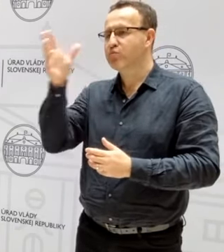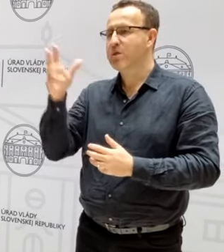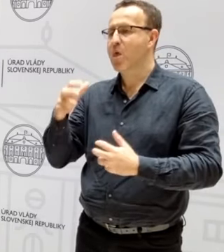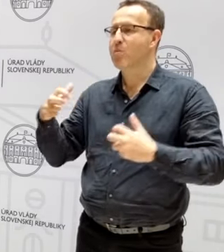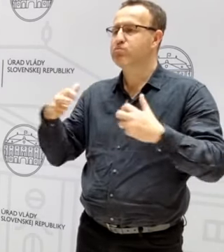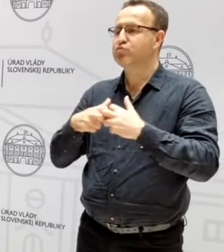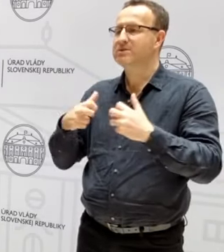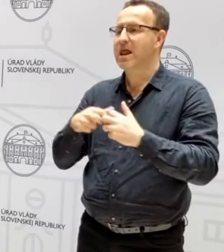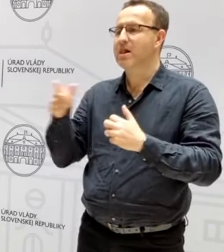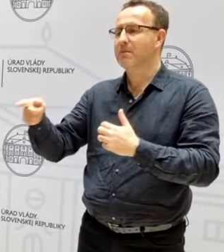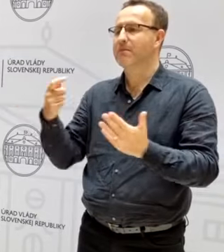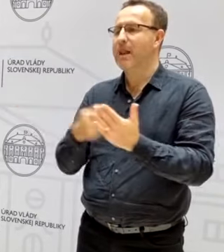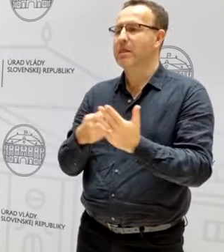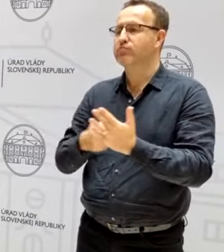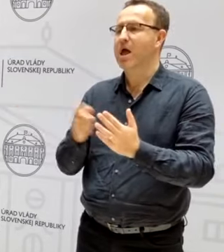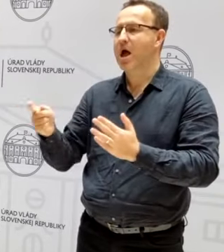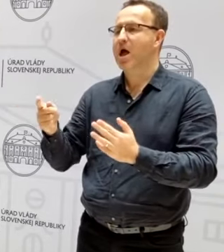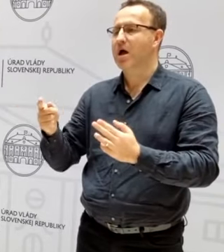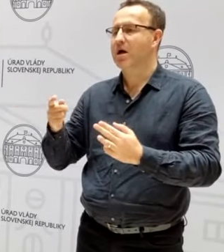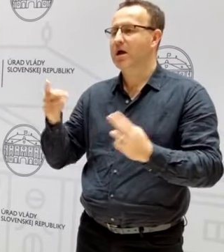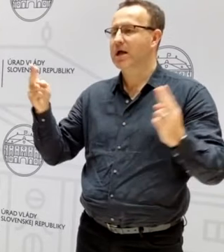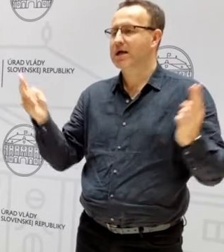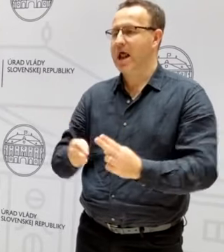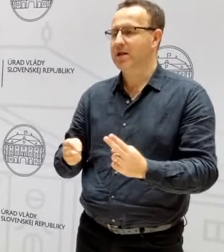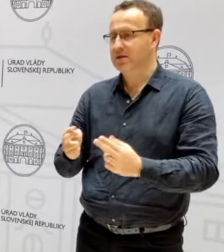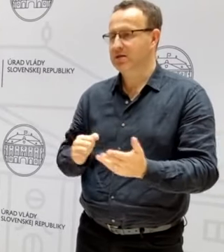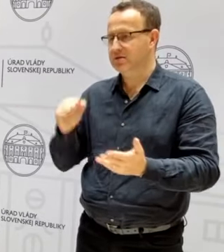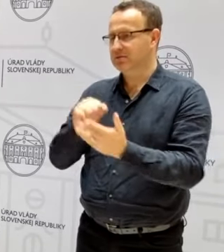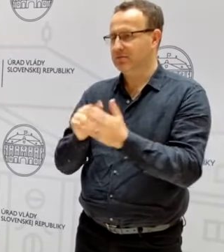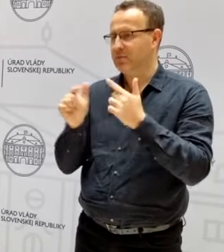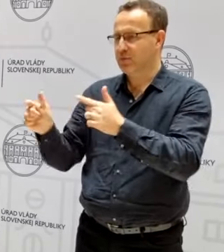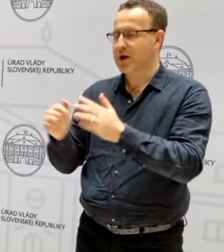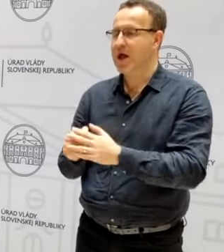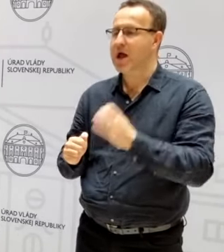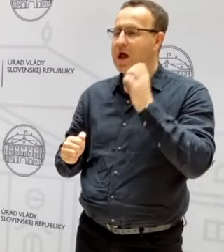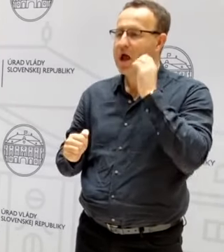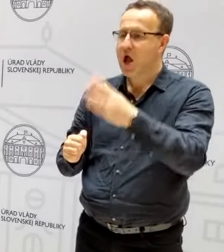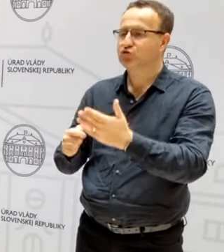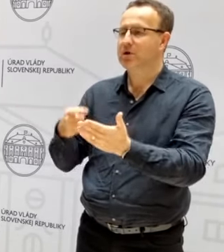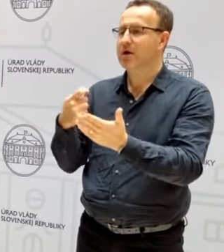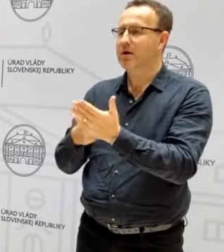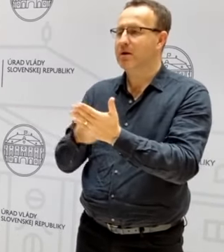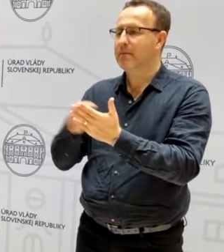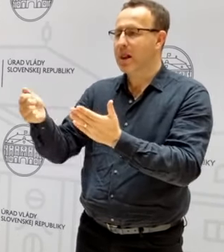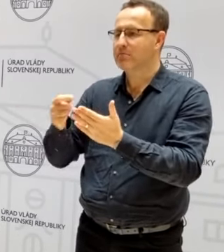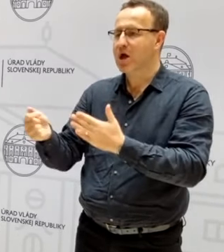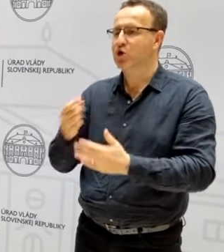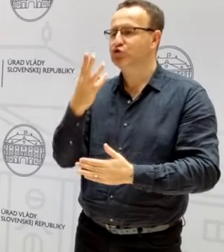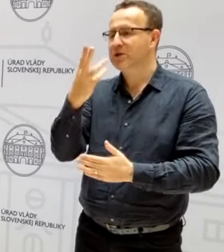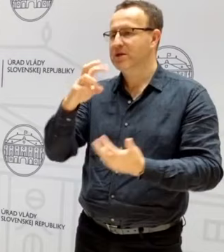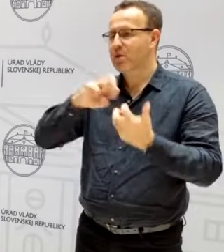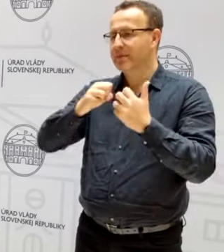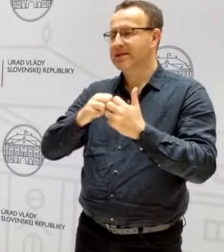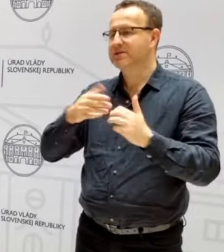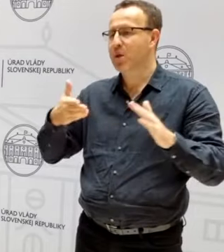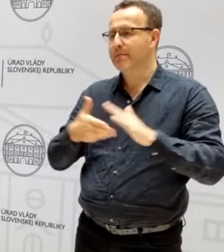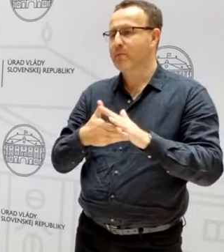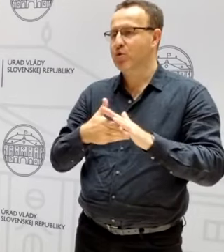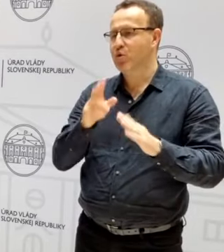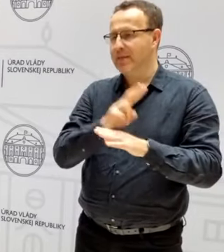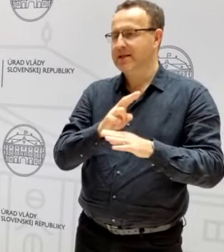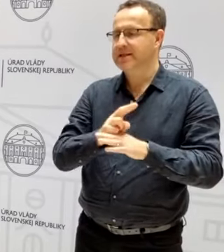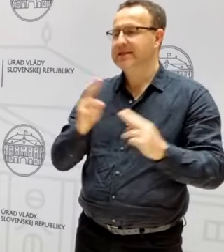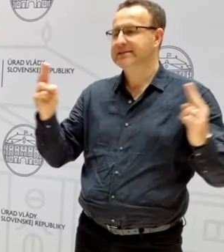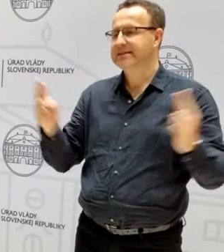okrátit tieto platby? No, zatiaľ tie, každú platbu z tých širok problematických podopatrení krátí o 25%,